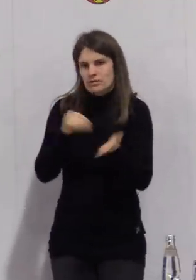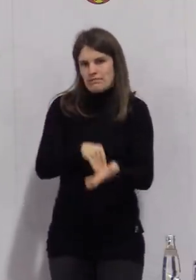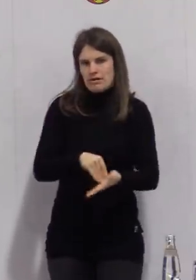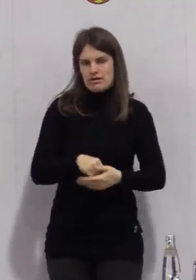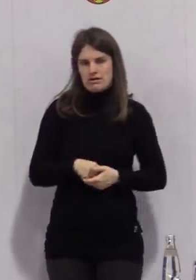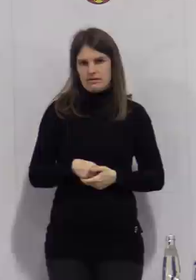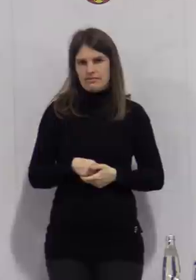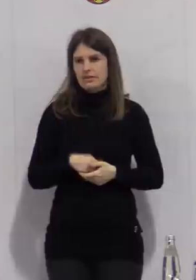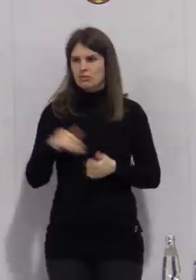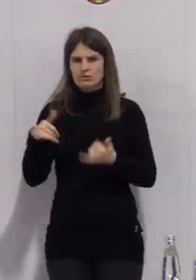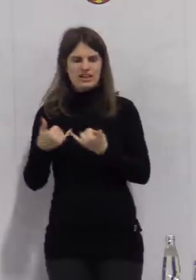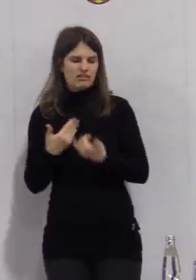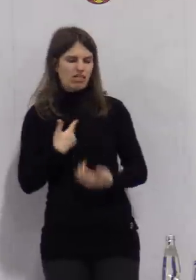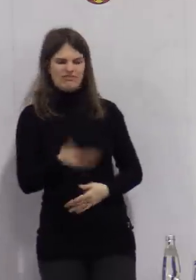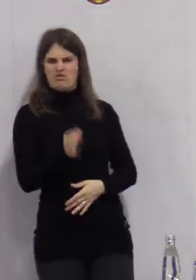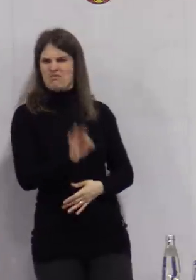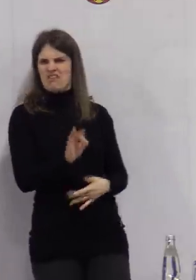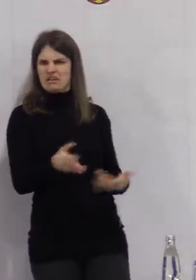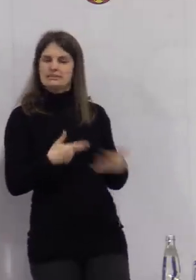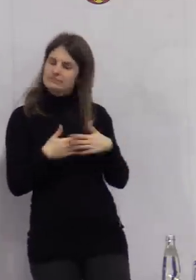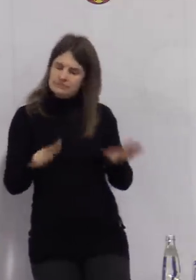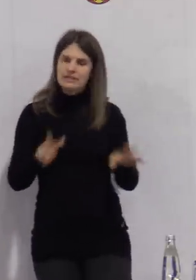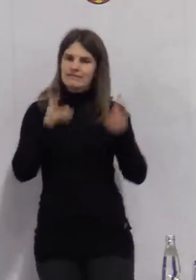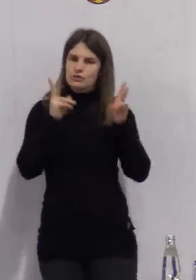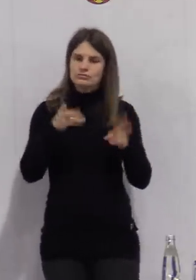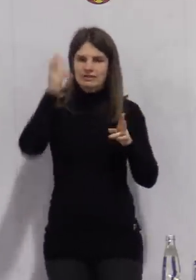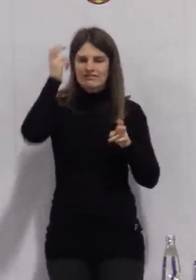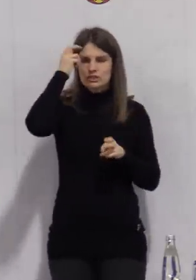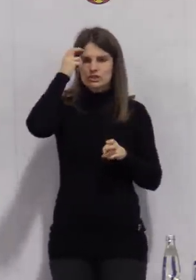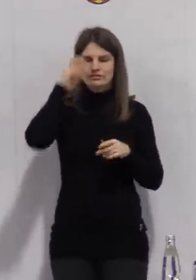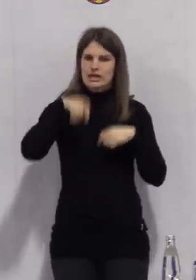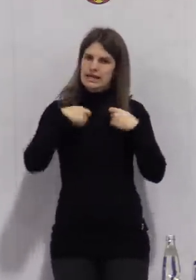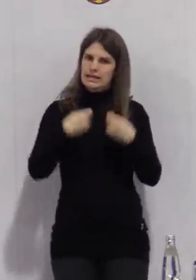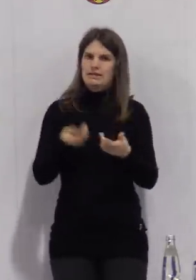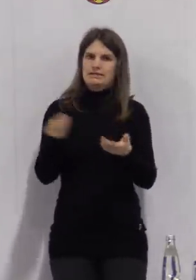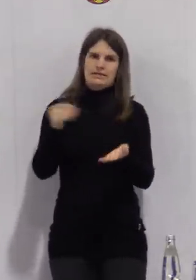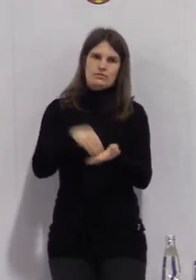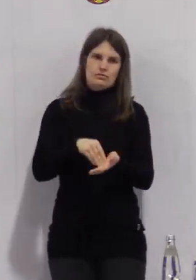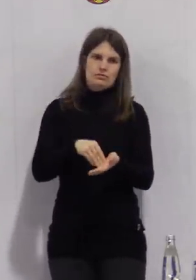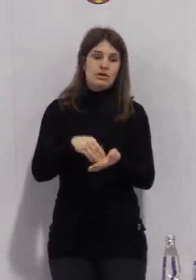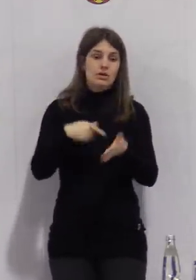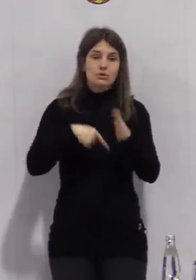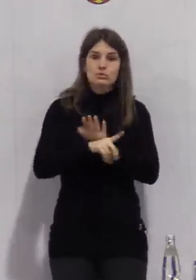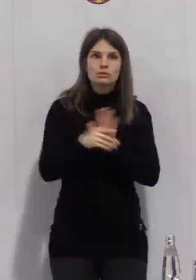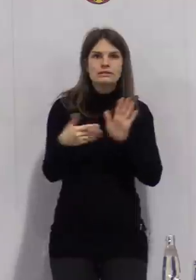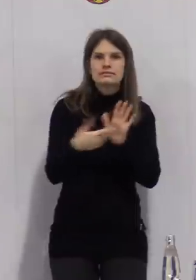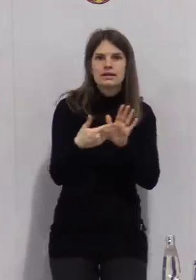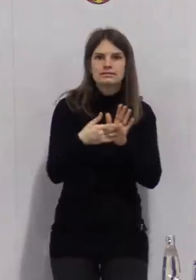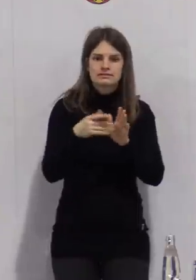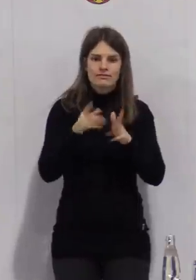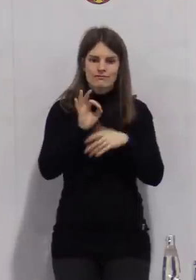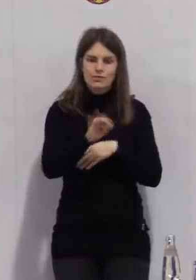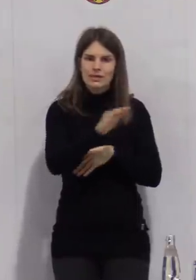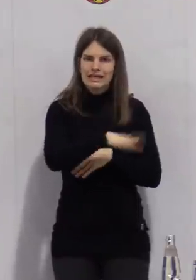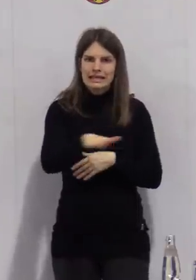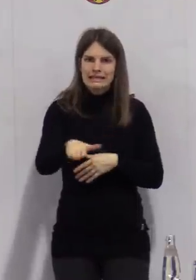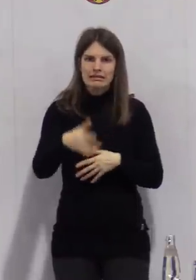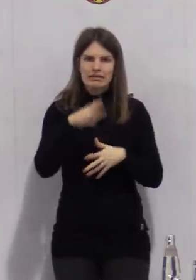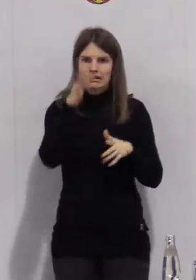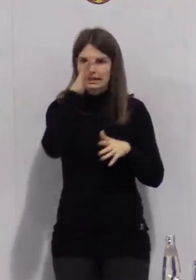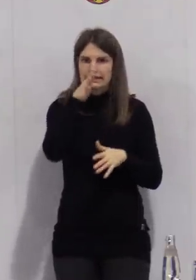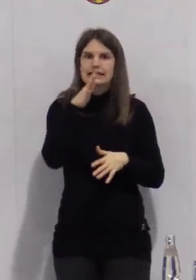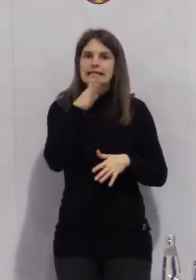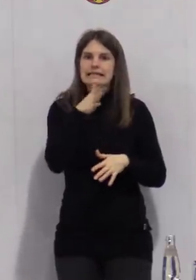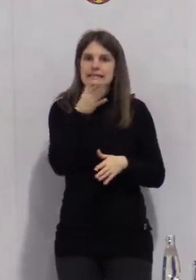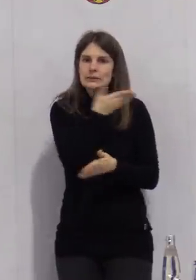Ergebnisse mit sich bringen, dass aus diesen Tests heraus keine Gefahr für die Kinder entsteht und dass Fachleute